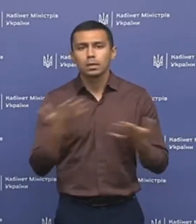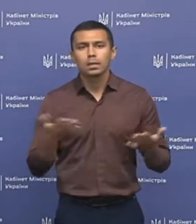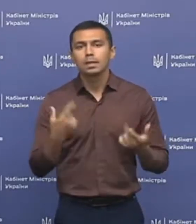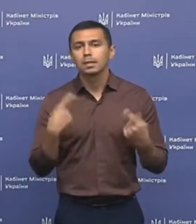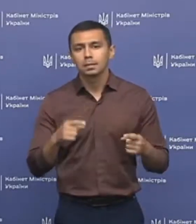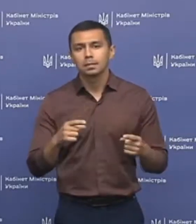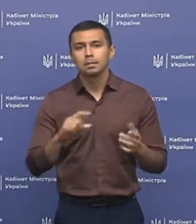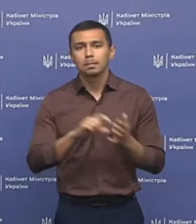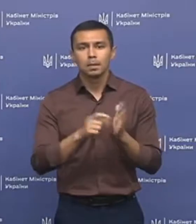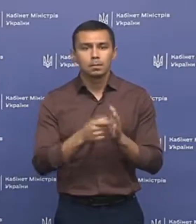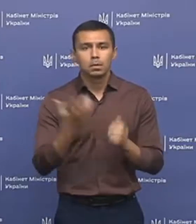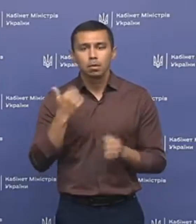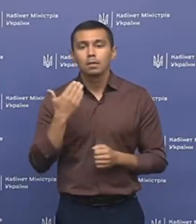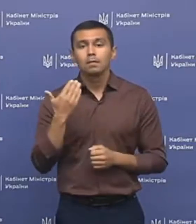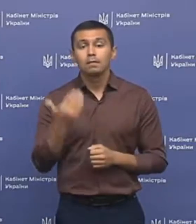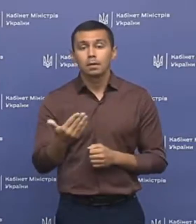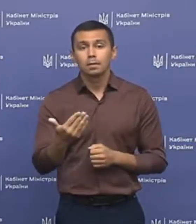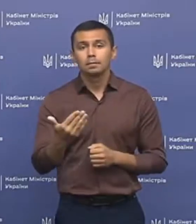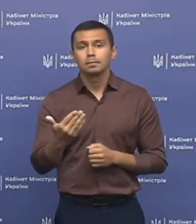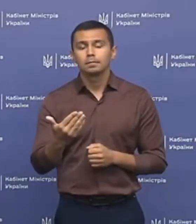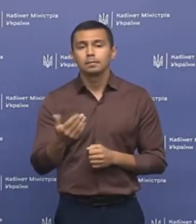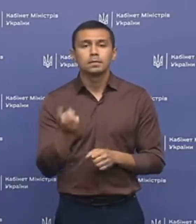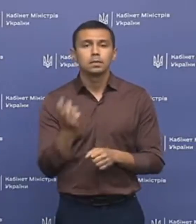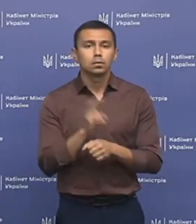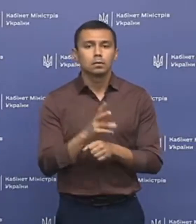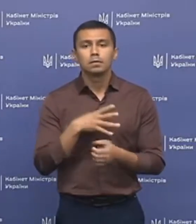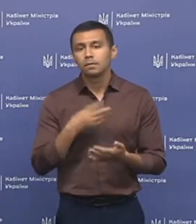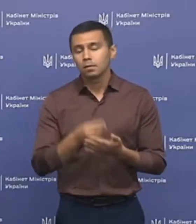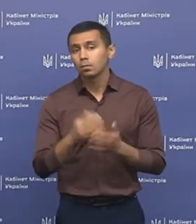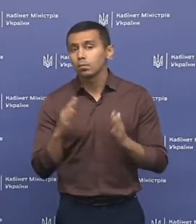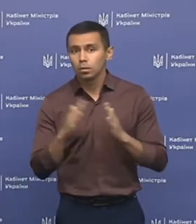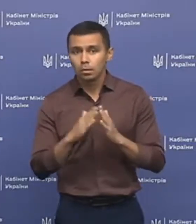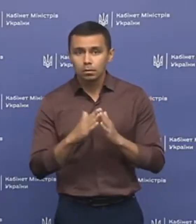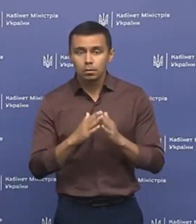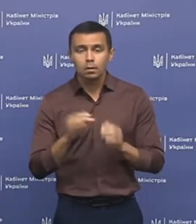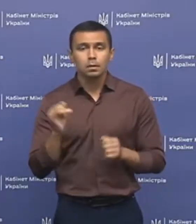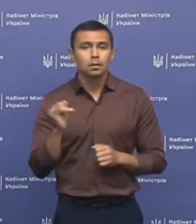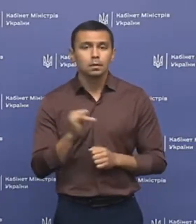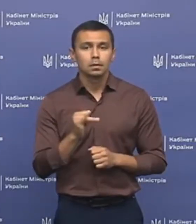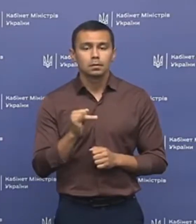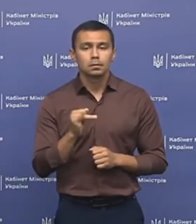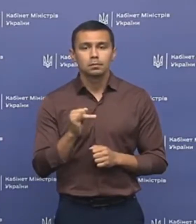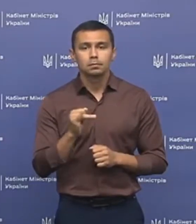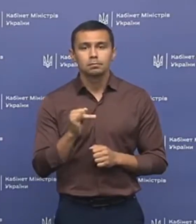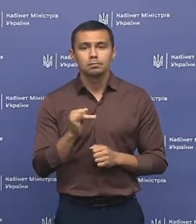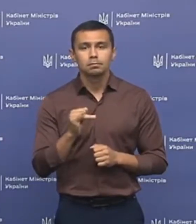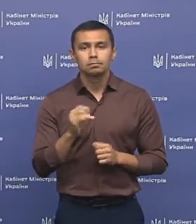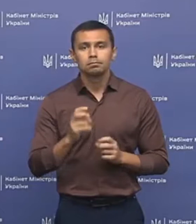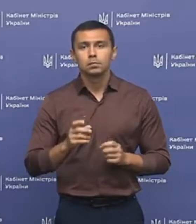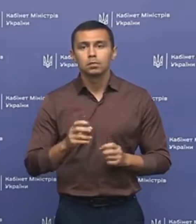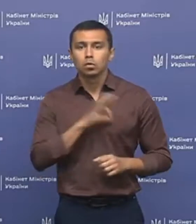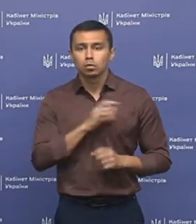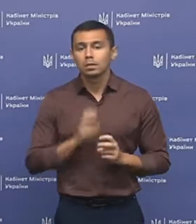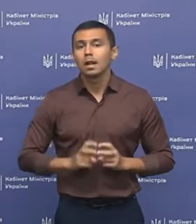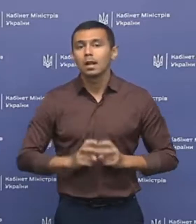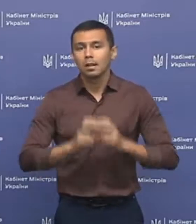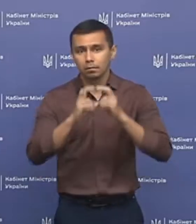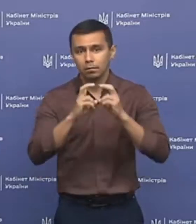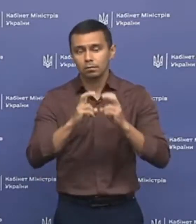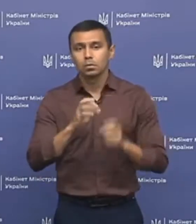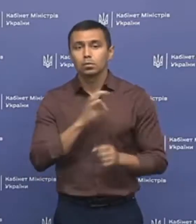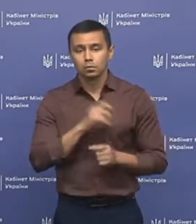інші приміщення, коли ви заходите в свій будинок і поднимаєтесь лифтом, обов'язково